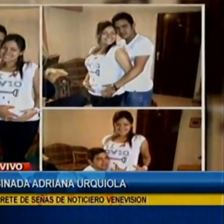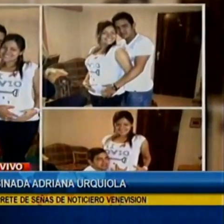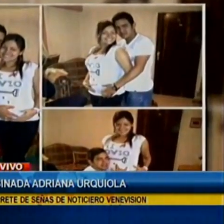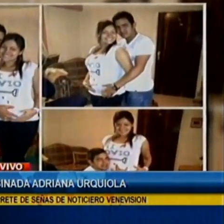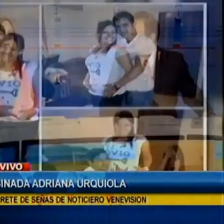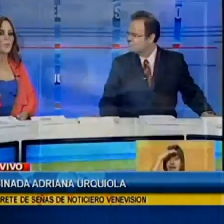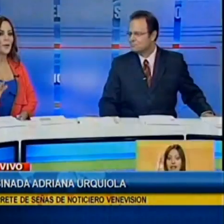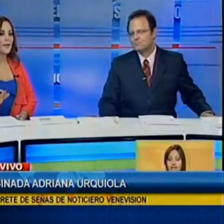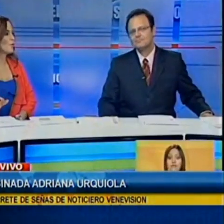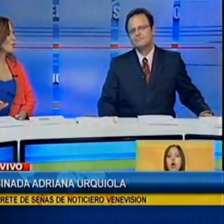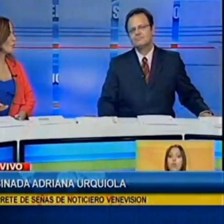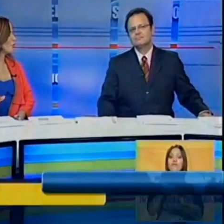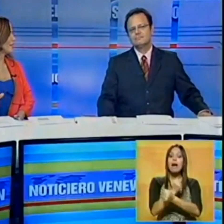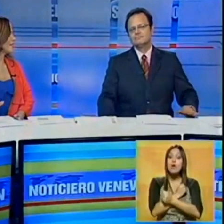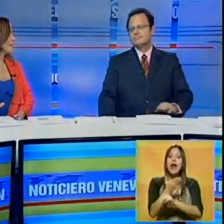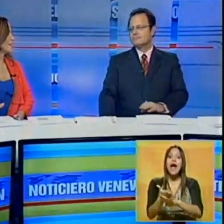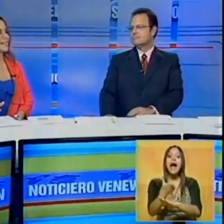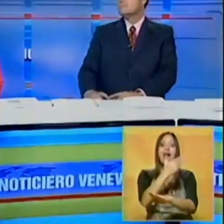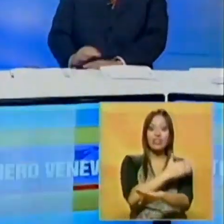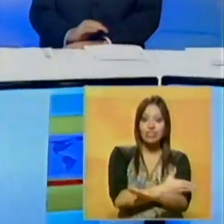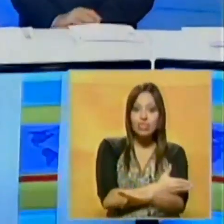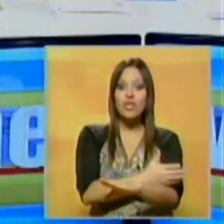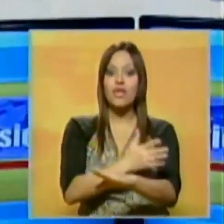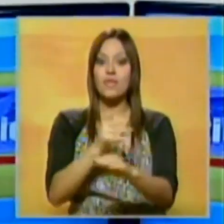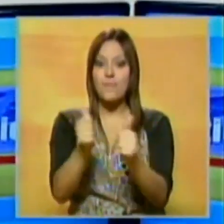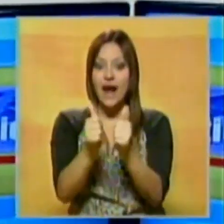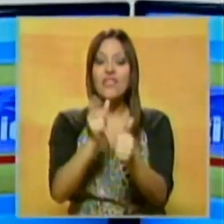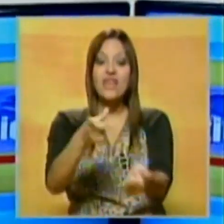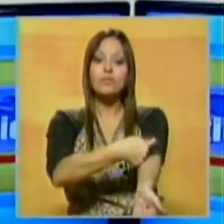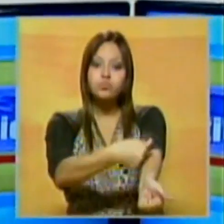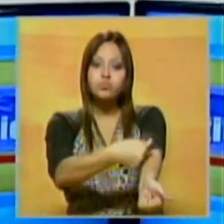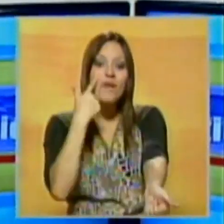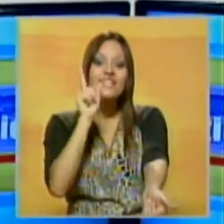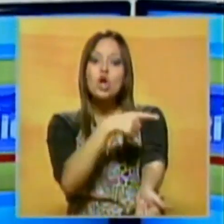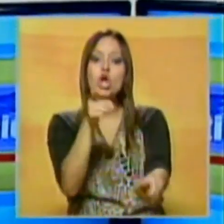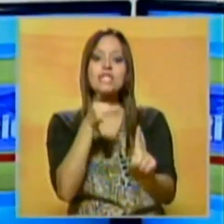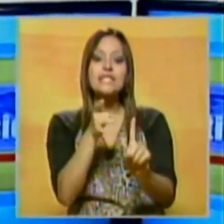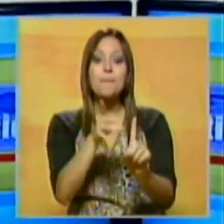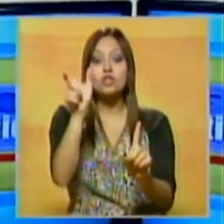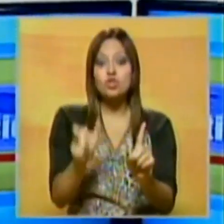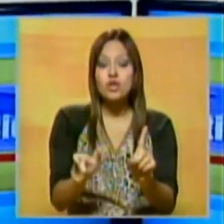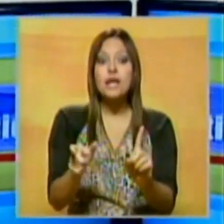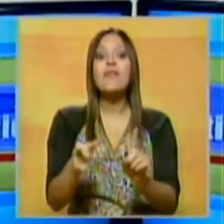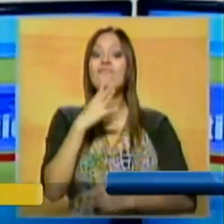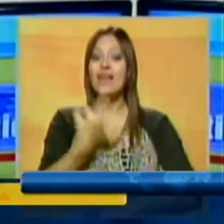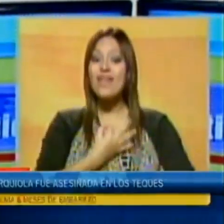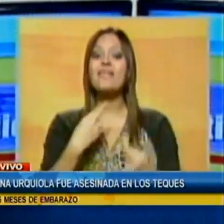armado con una pistola accionó su arma en al menos 8 oportunidades y un proyectil